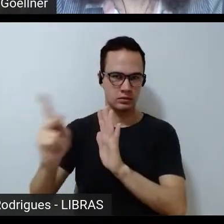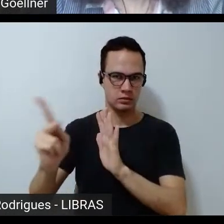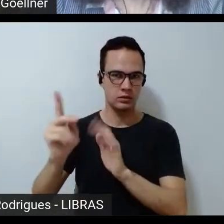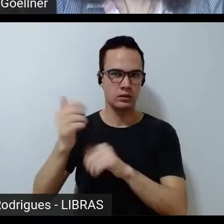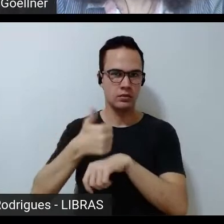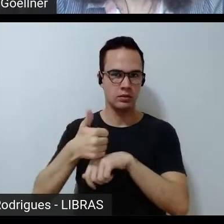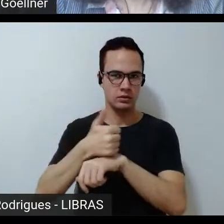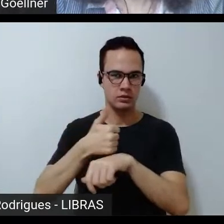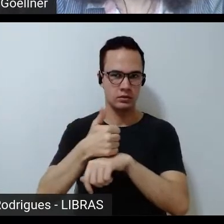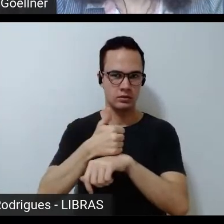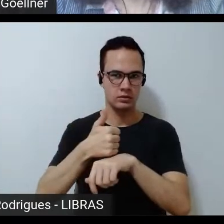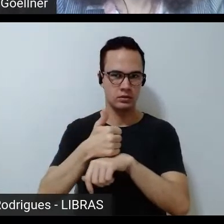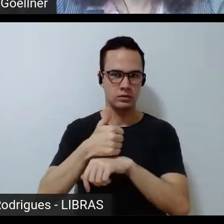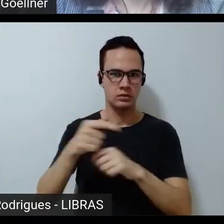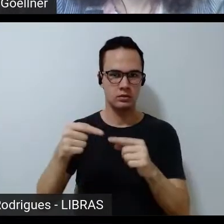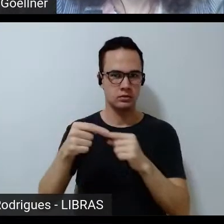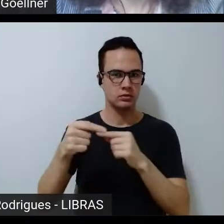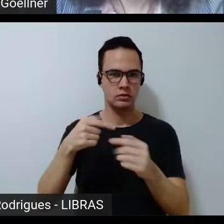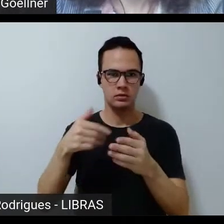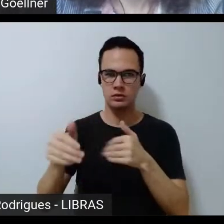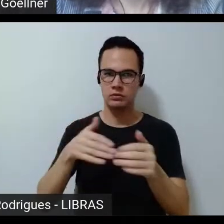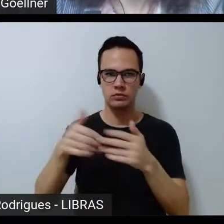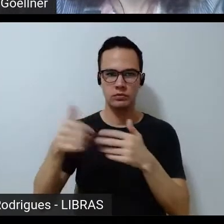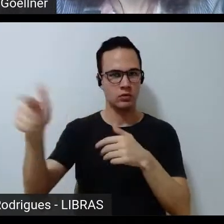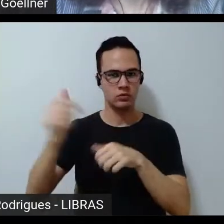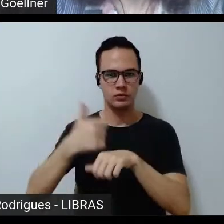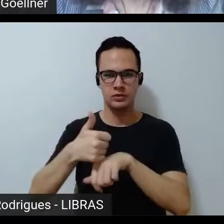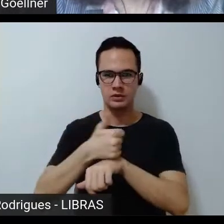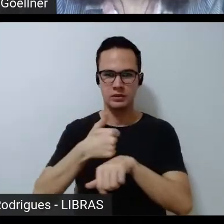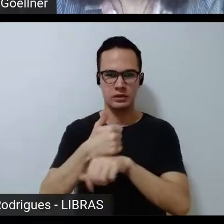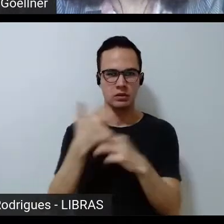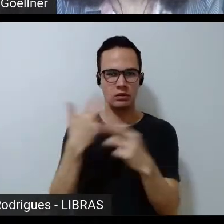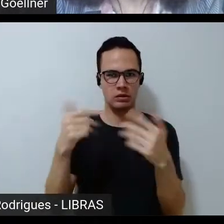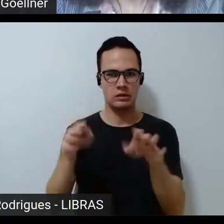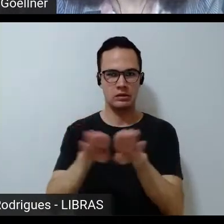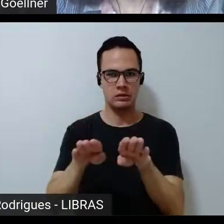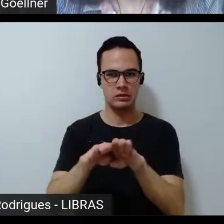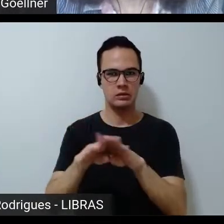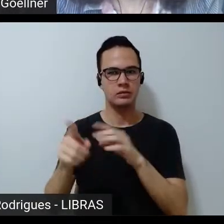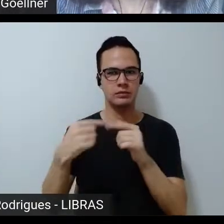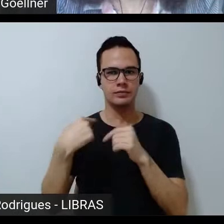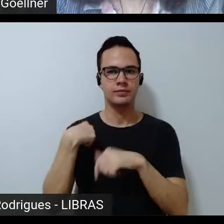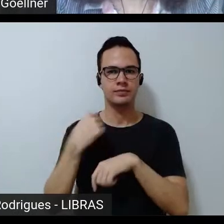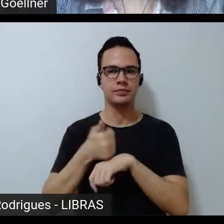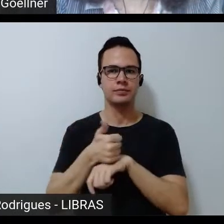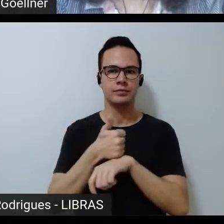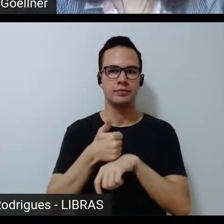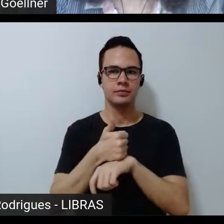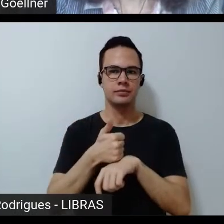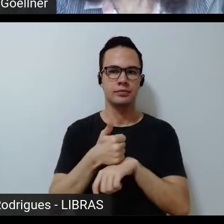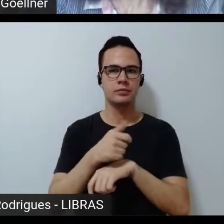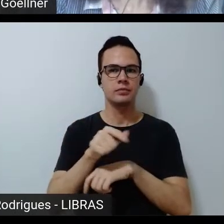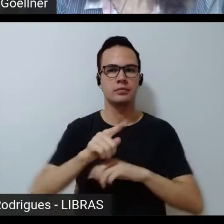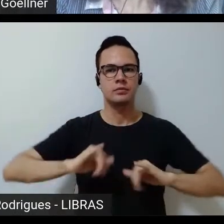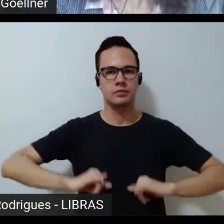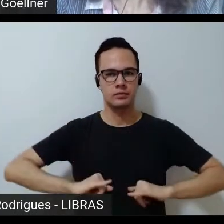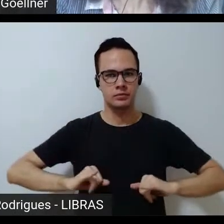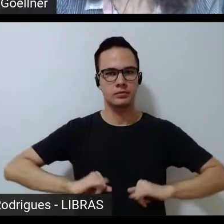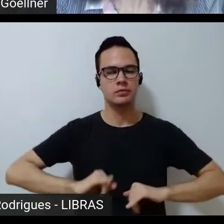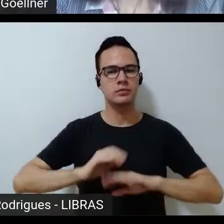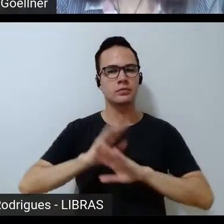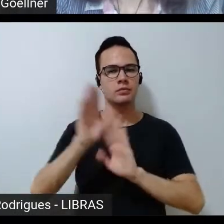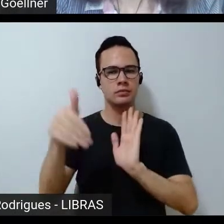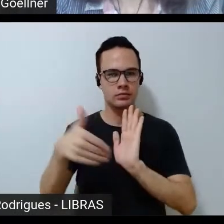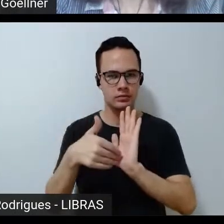mim hoje é uma profissão como qualquer outra profissão e que na condição de profissão ele sofre de todos os